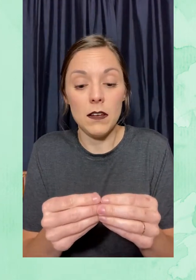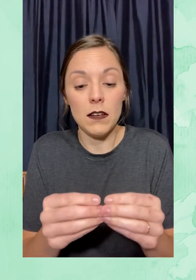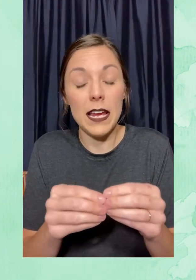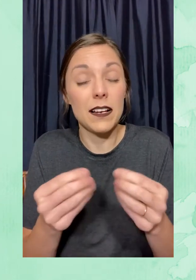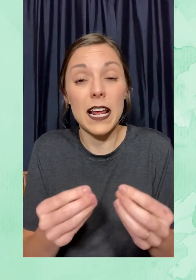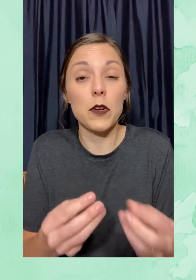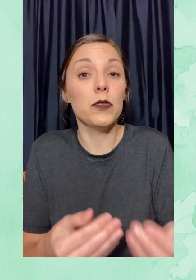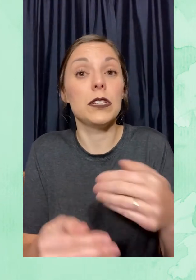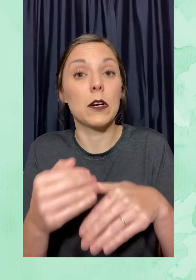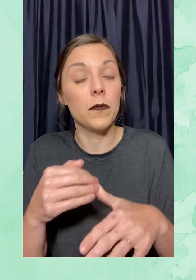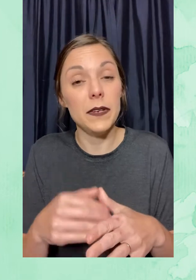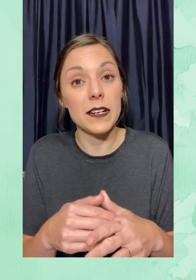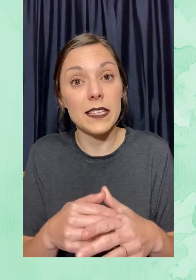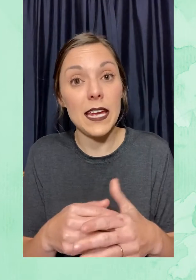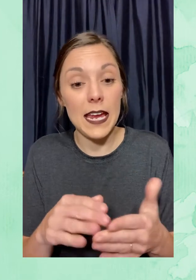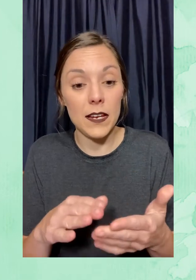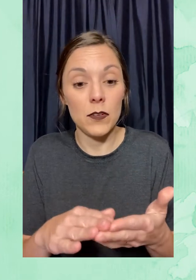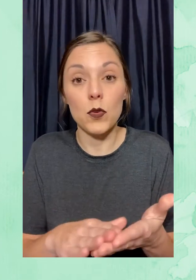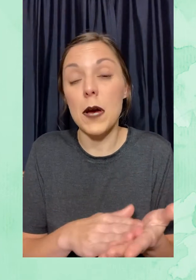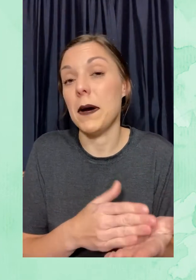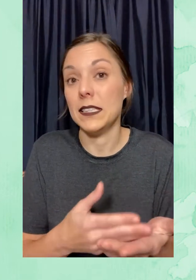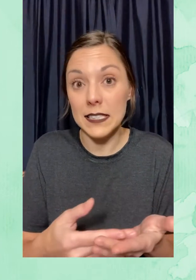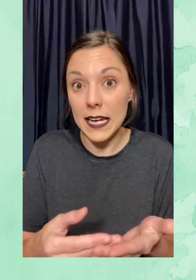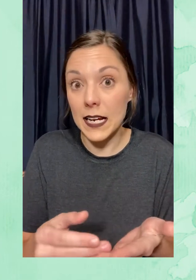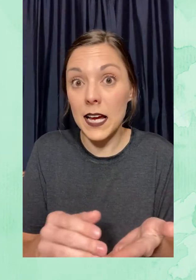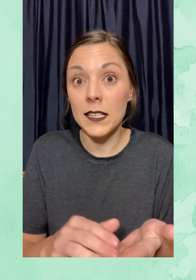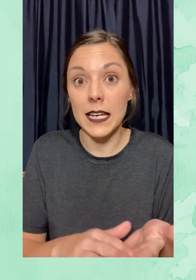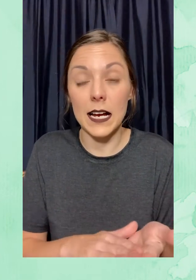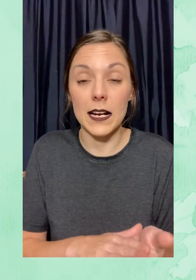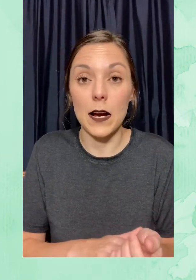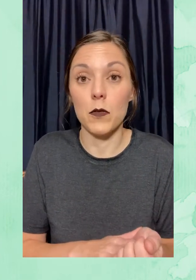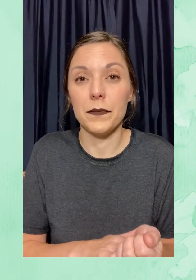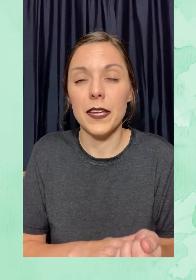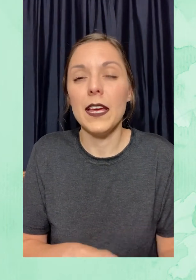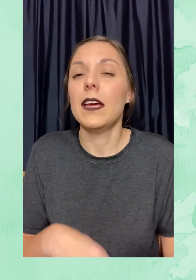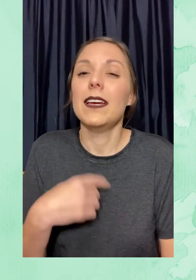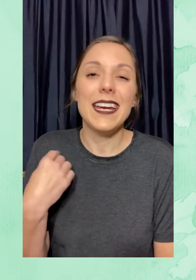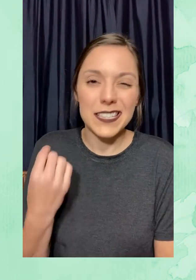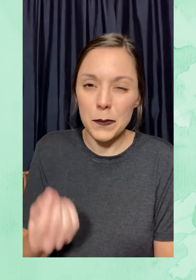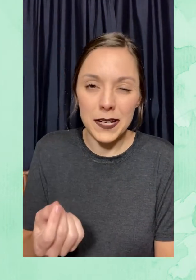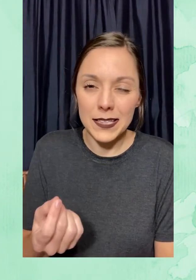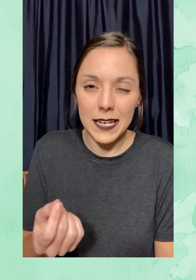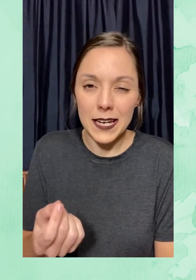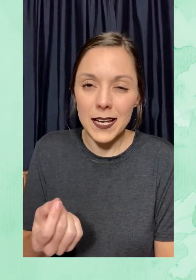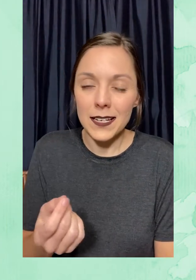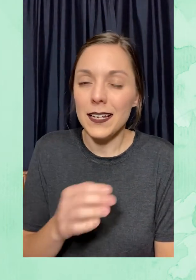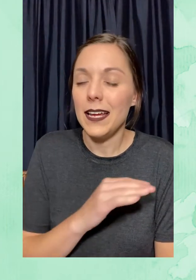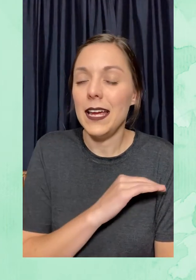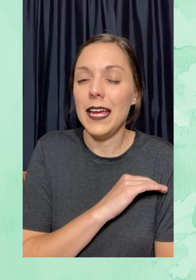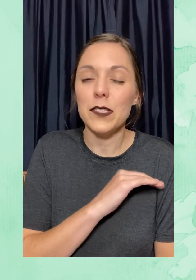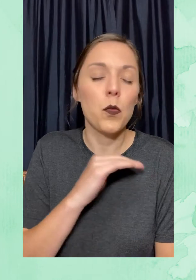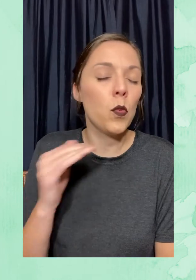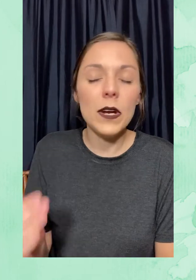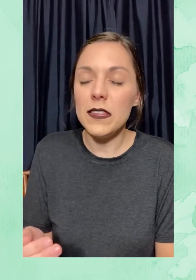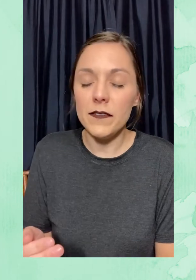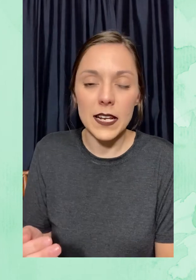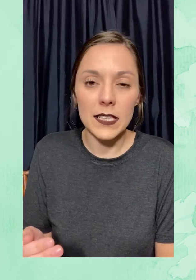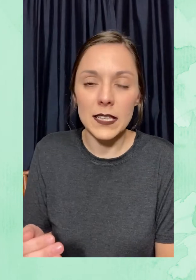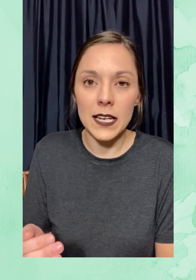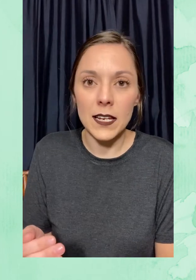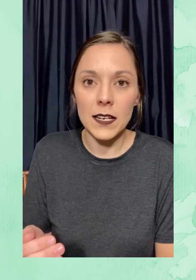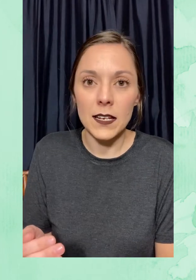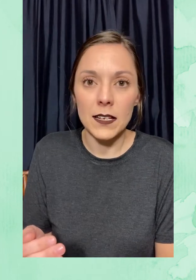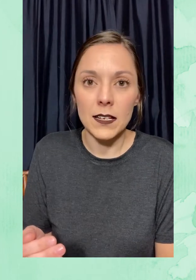El grano se convierte en una manteca de cacao. Esta manteca es muy